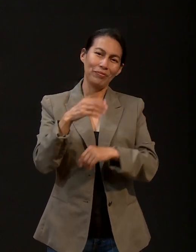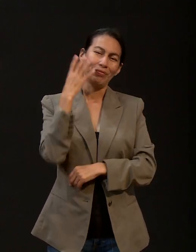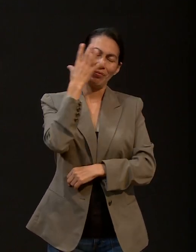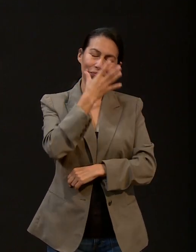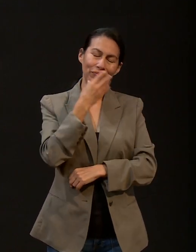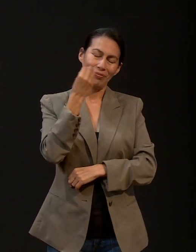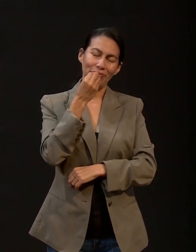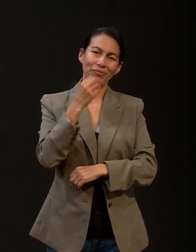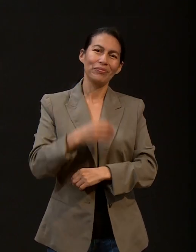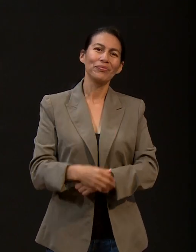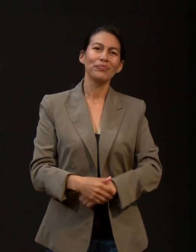canto maravilloso.